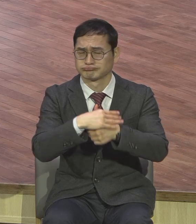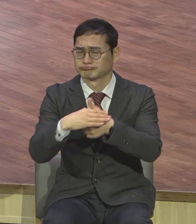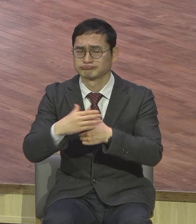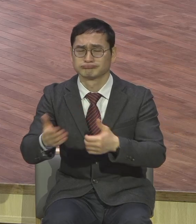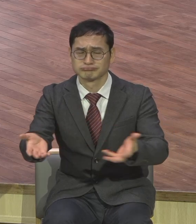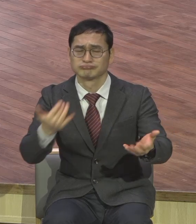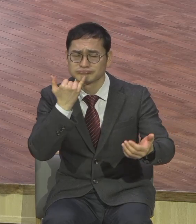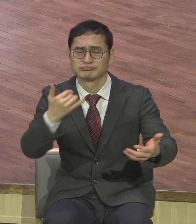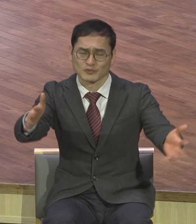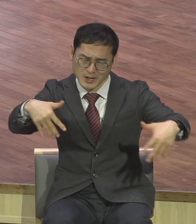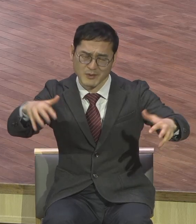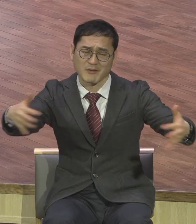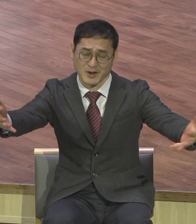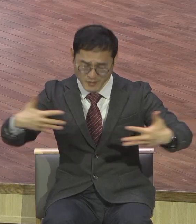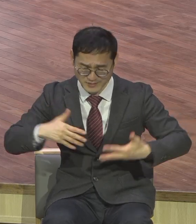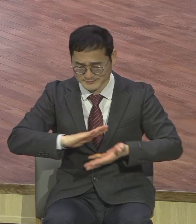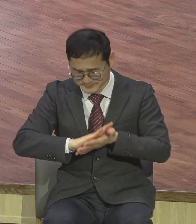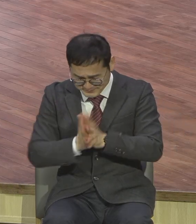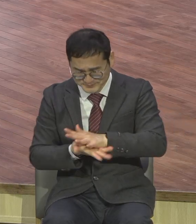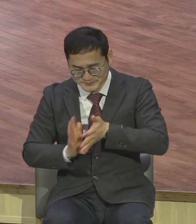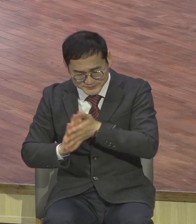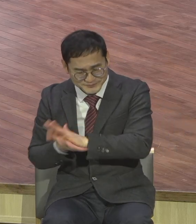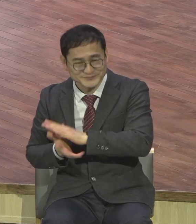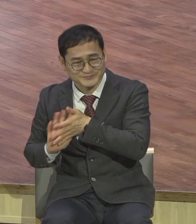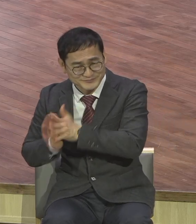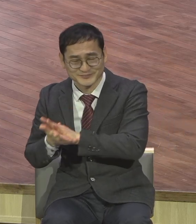수용력이 큽니다 그렇지 큽니다